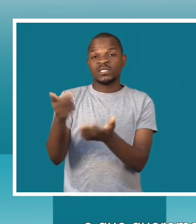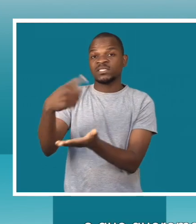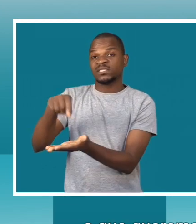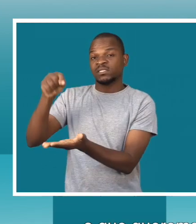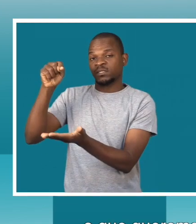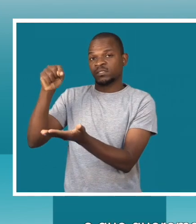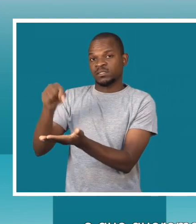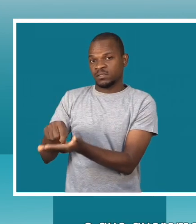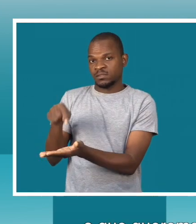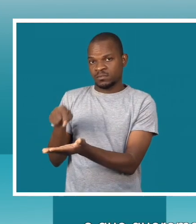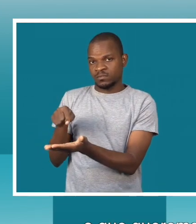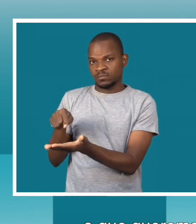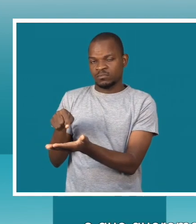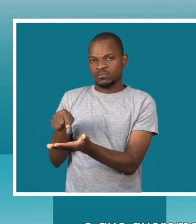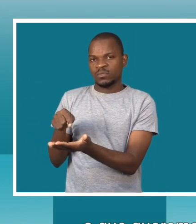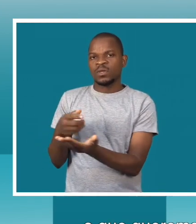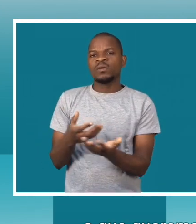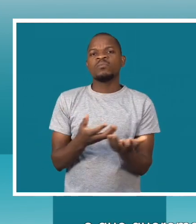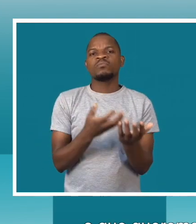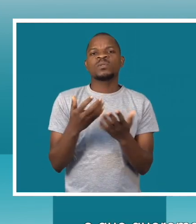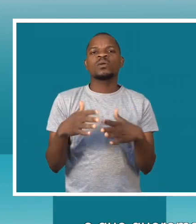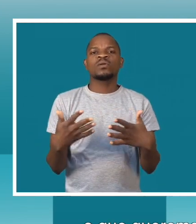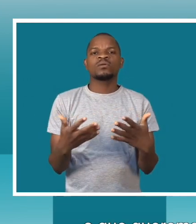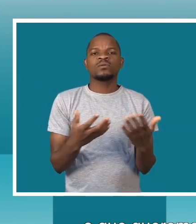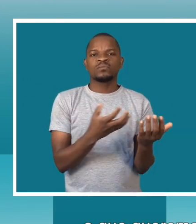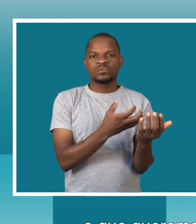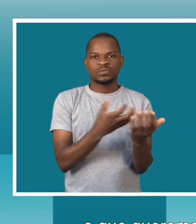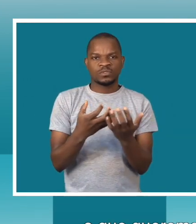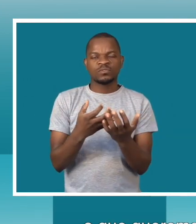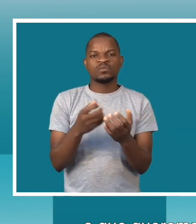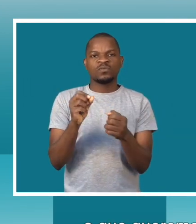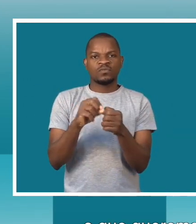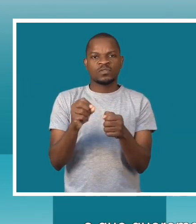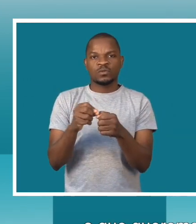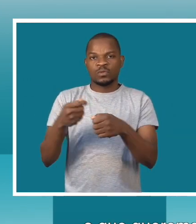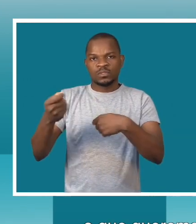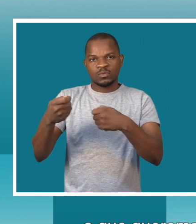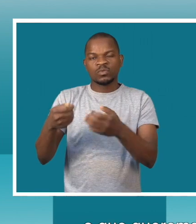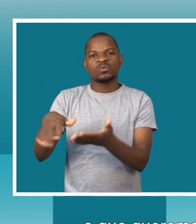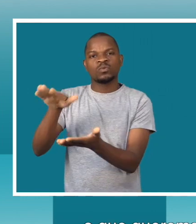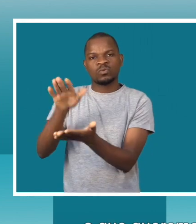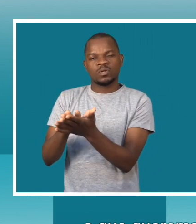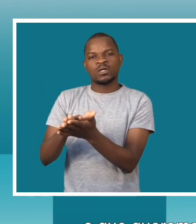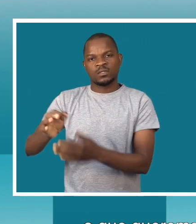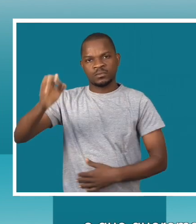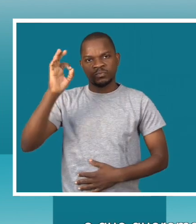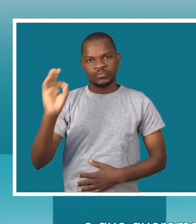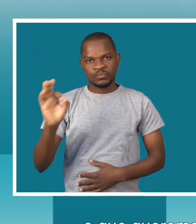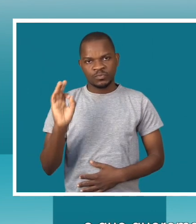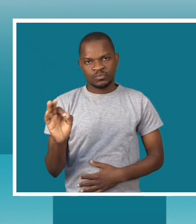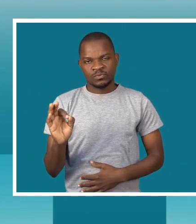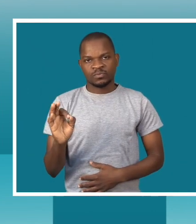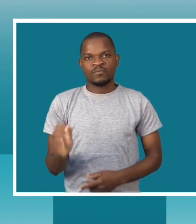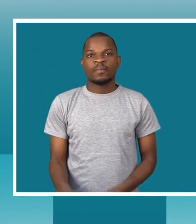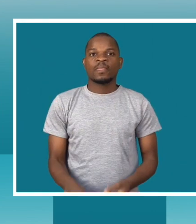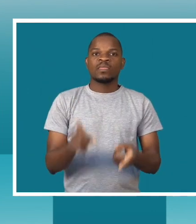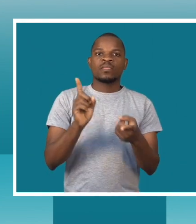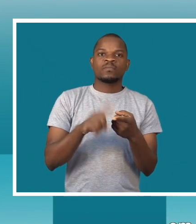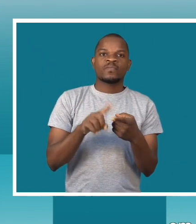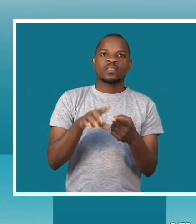numa cidade, eles precisam de exercer a sua atividade em lugares apropriados, em